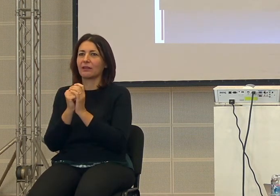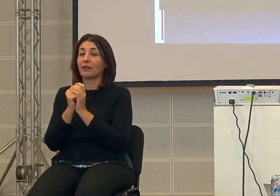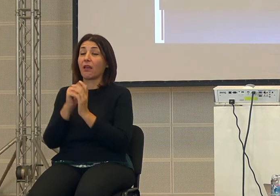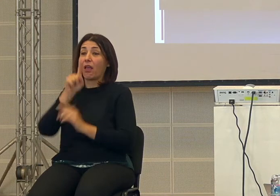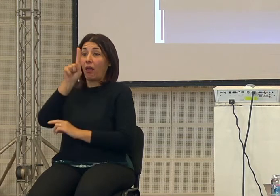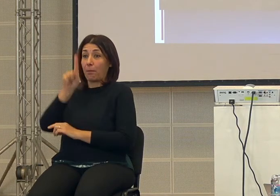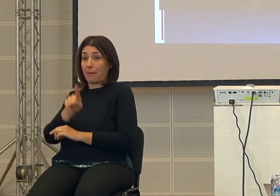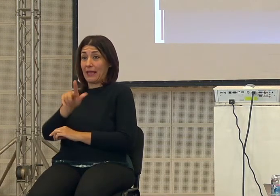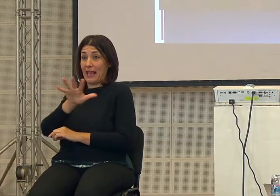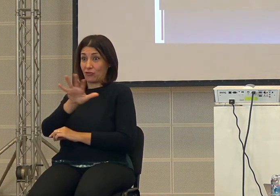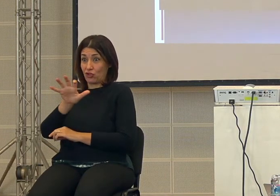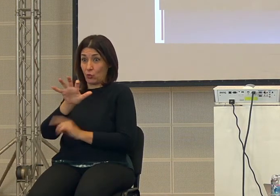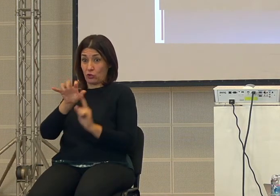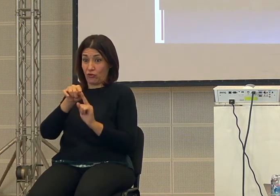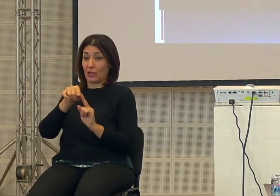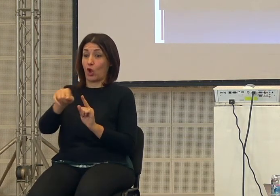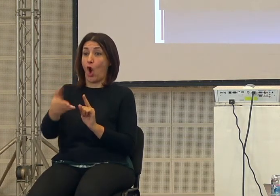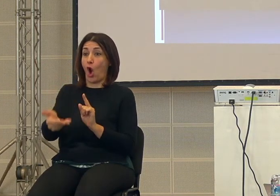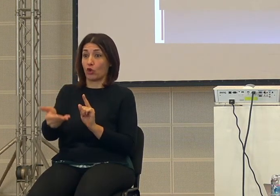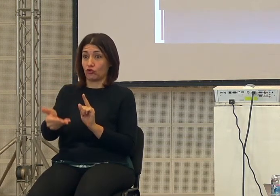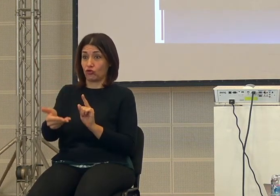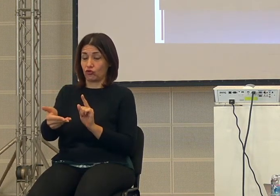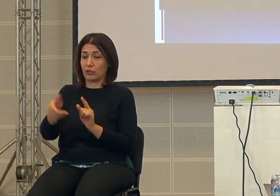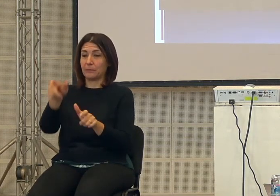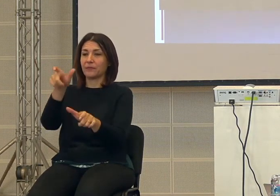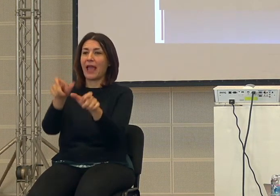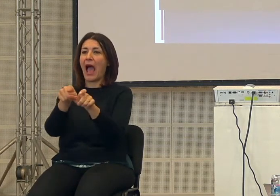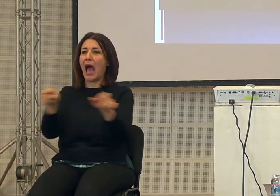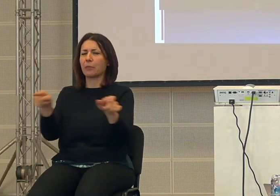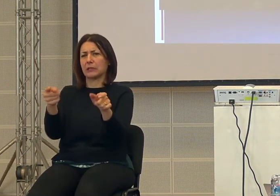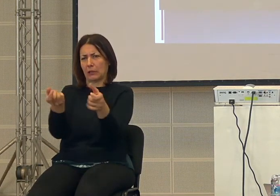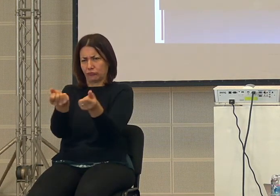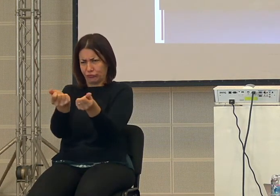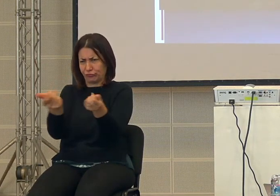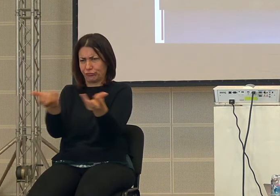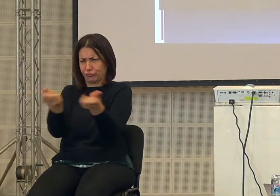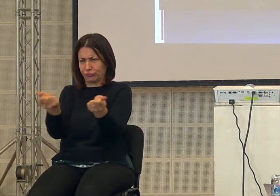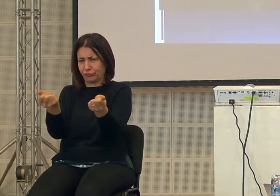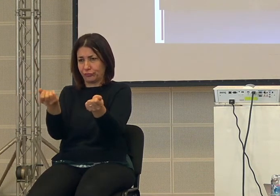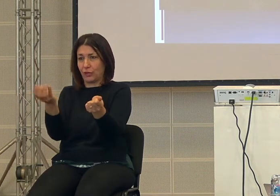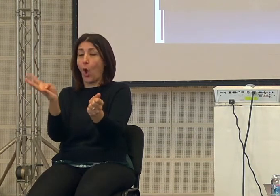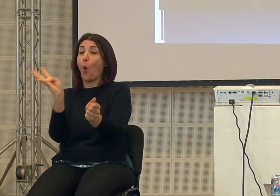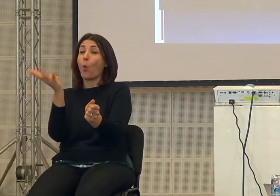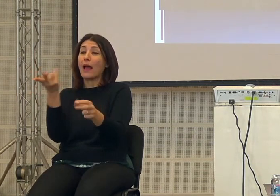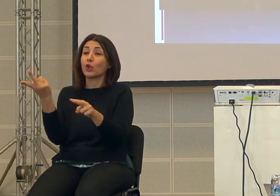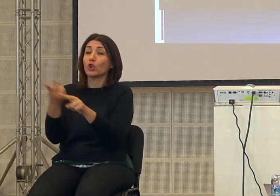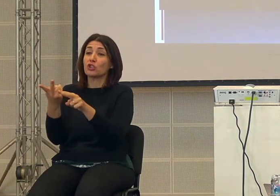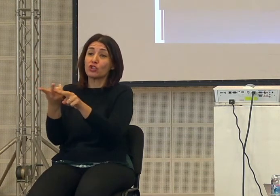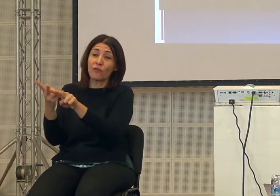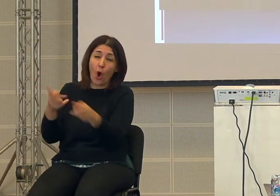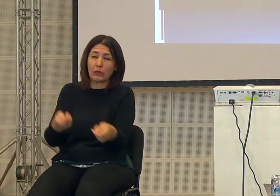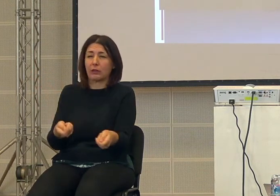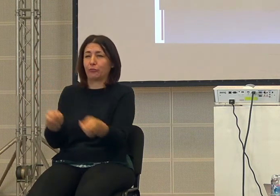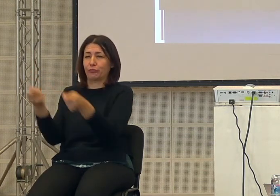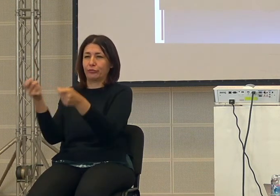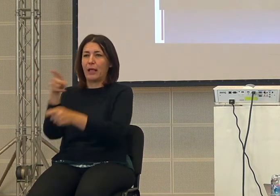1500 a oggi gli abitanti si sono moltiplicati per 14 volte il PIL